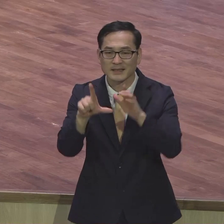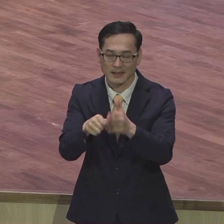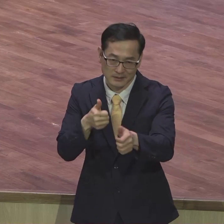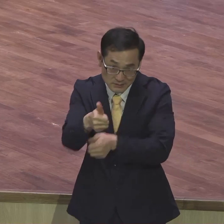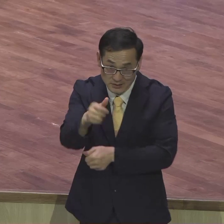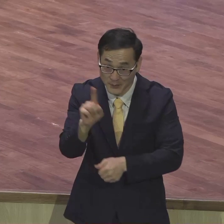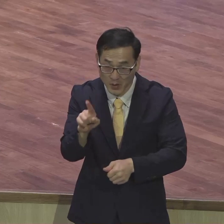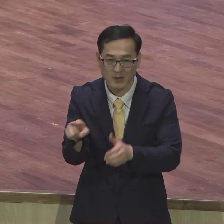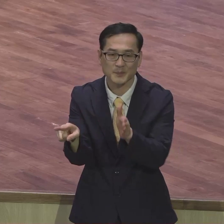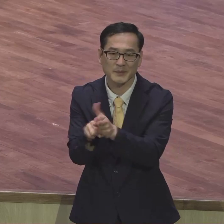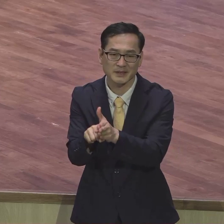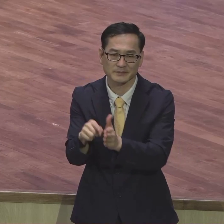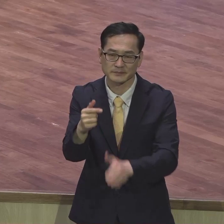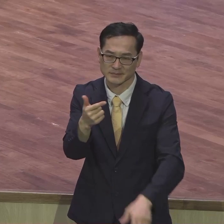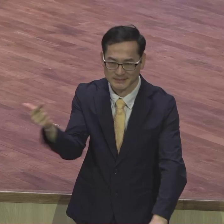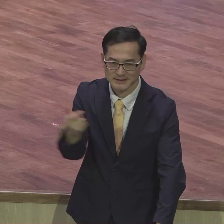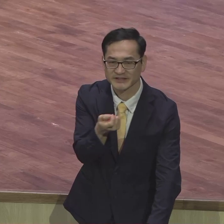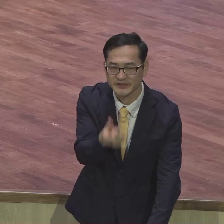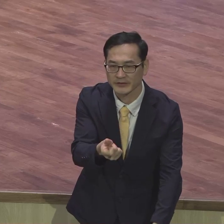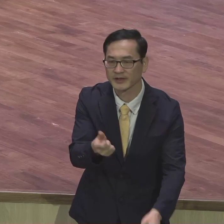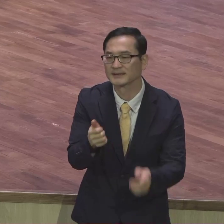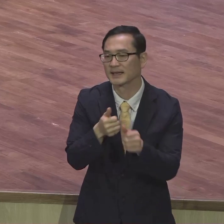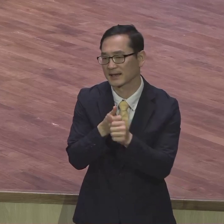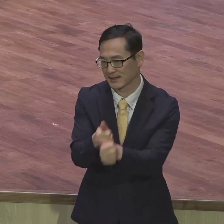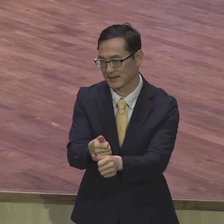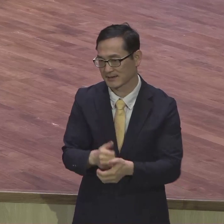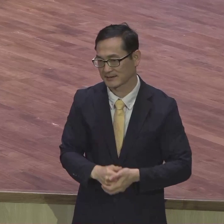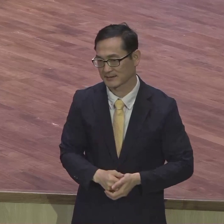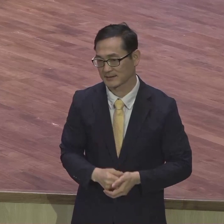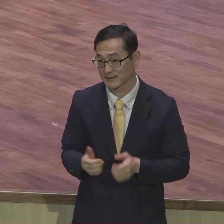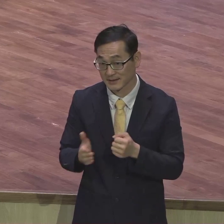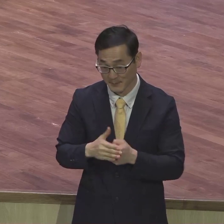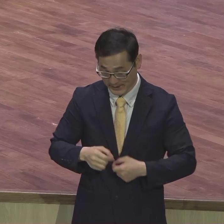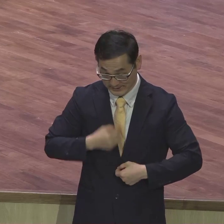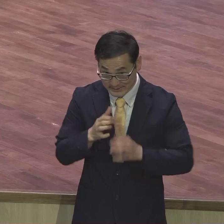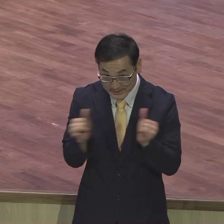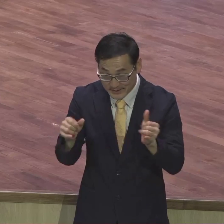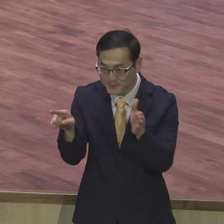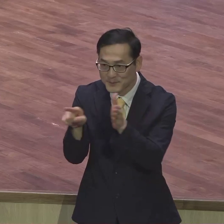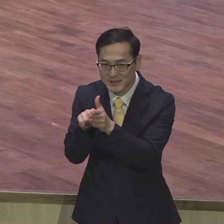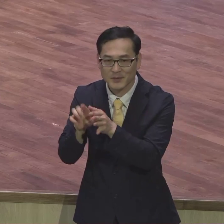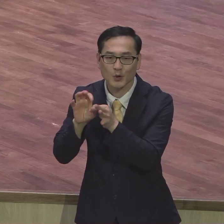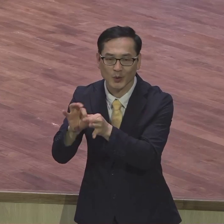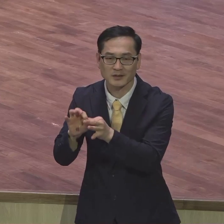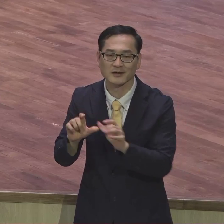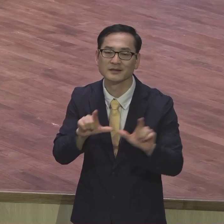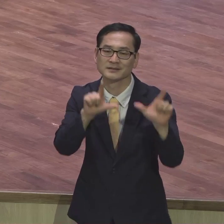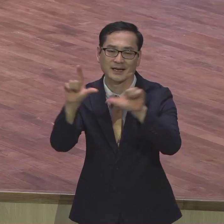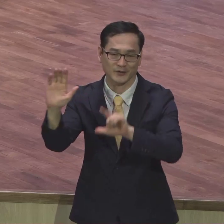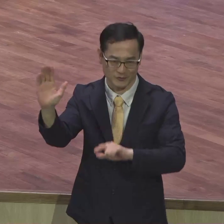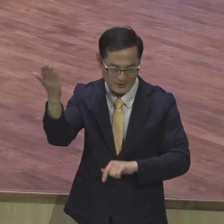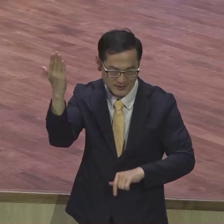의는 믿음으로 말마마 살리라 자 이게 뭐요 이신칭입니다